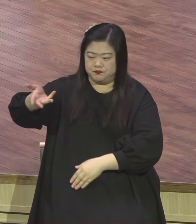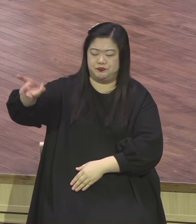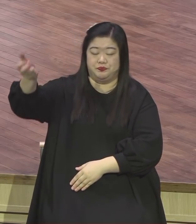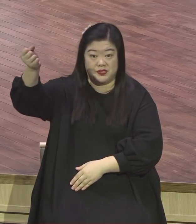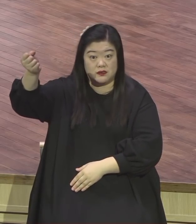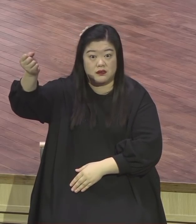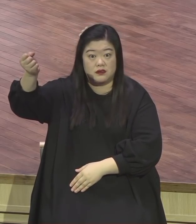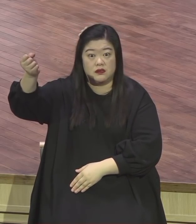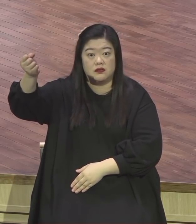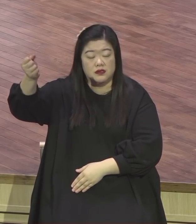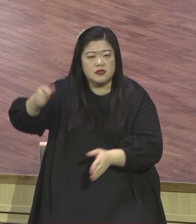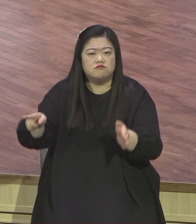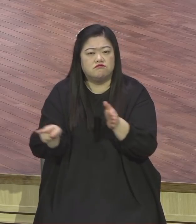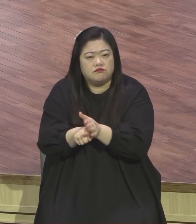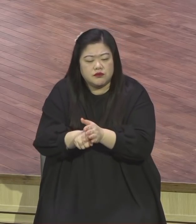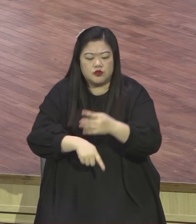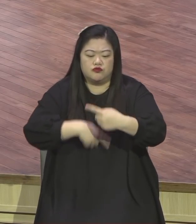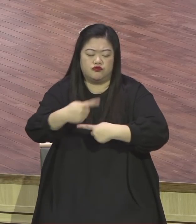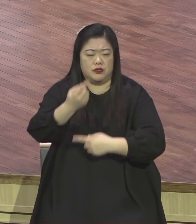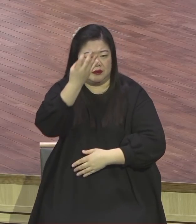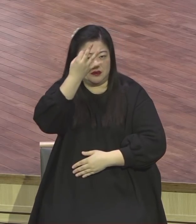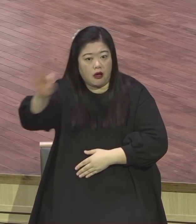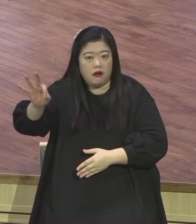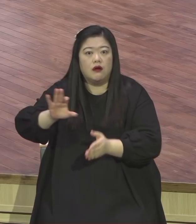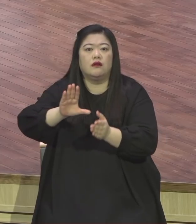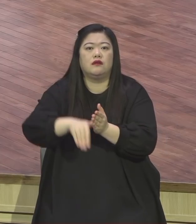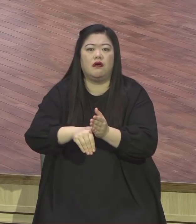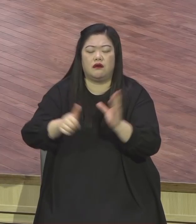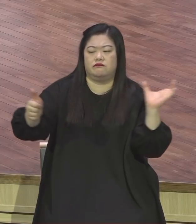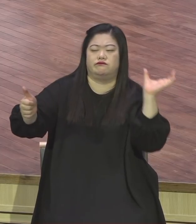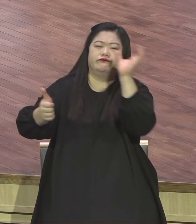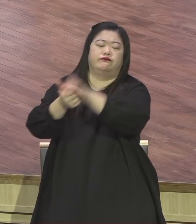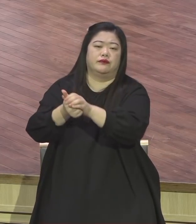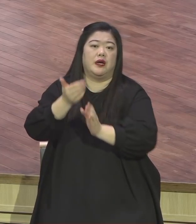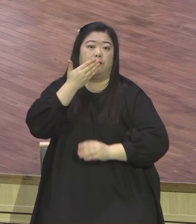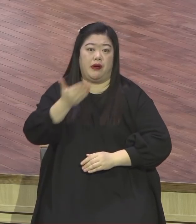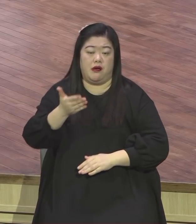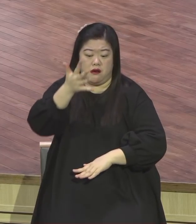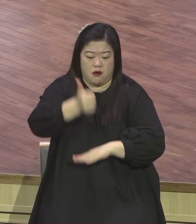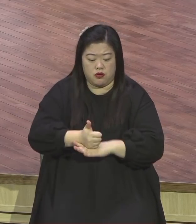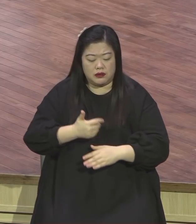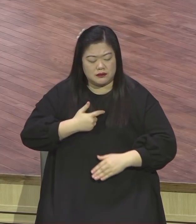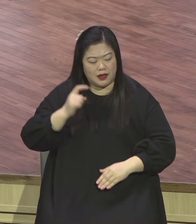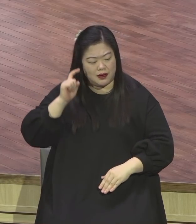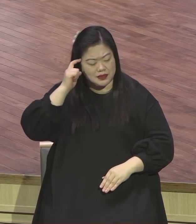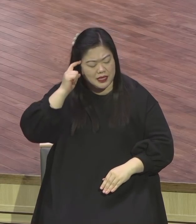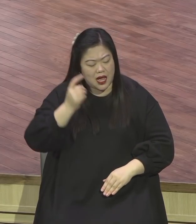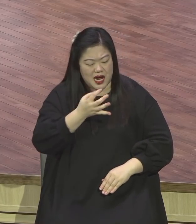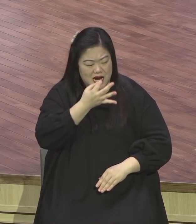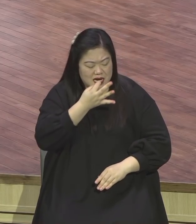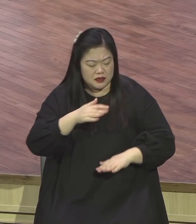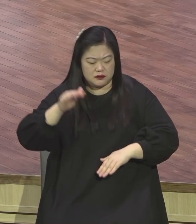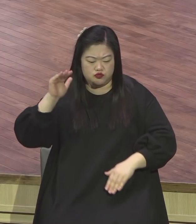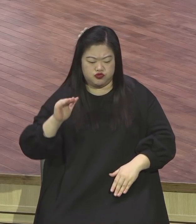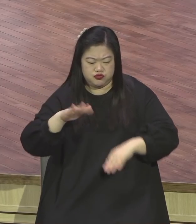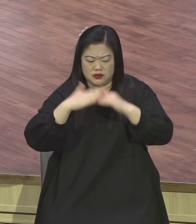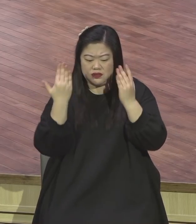그때나 버려버려라 그리고 이제는 나의 생각 나의 수준을 뛰어넘어서 하나님이